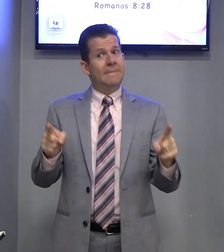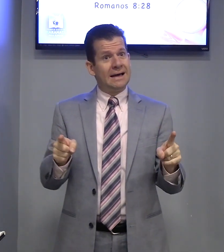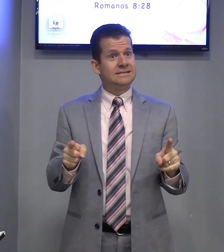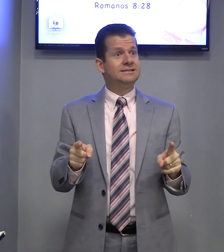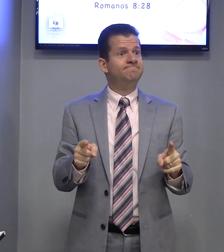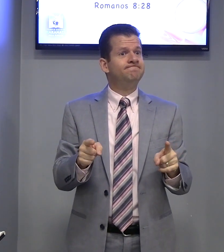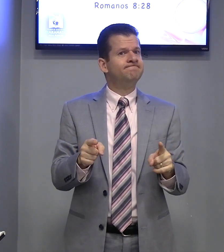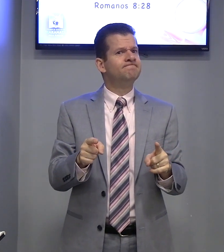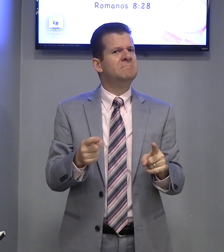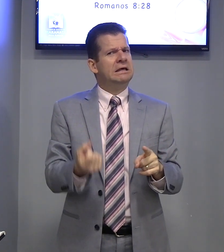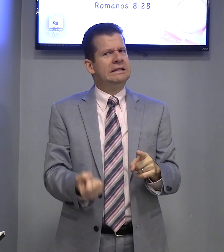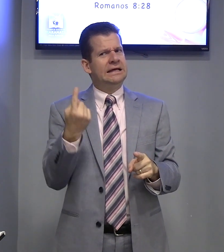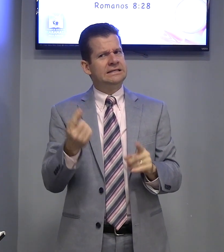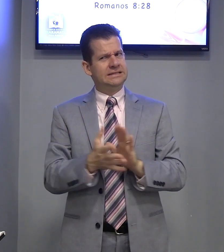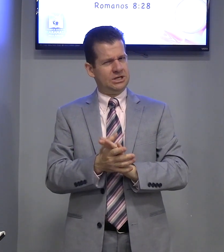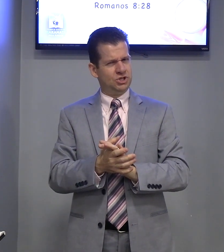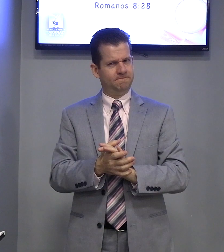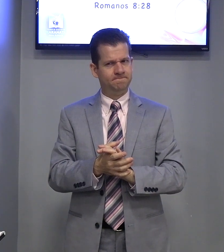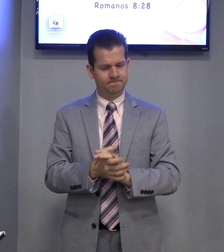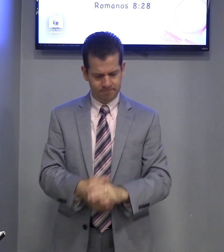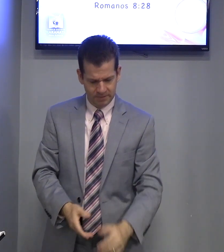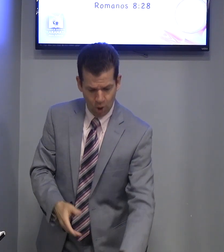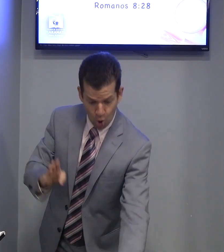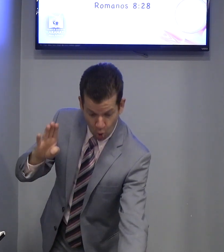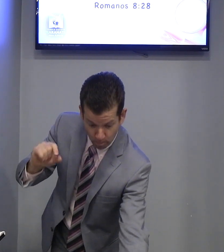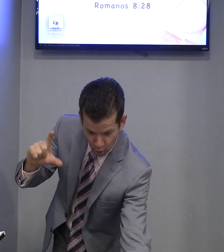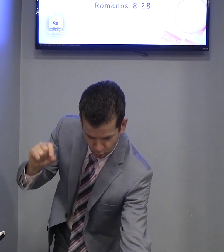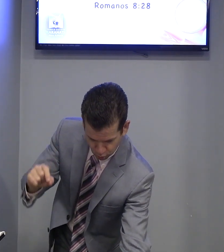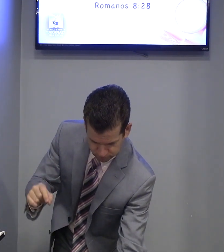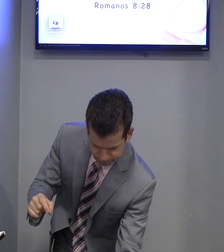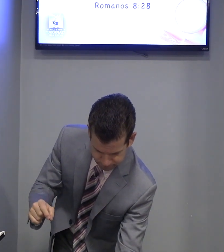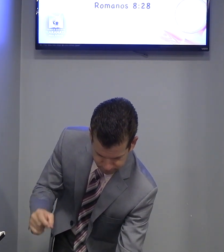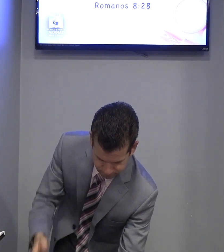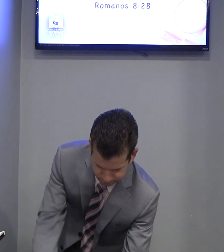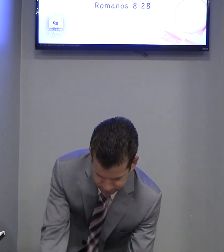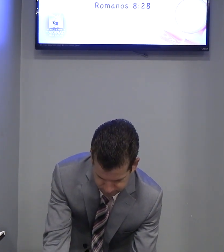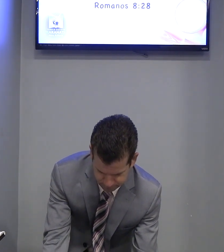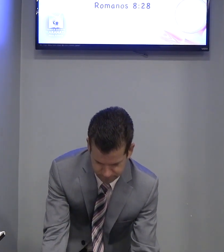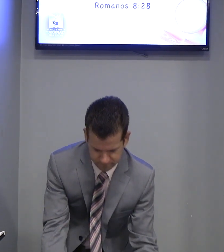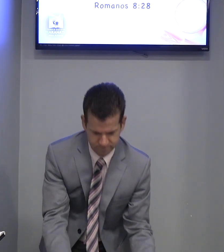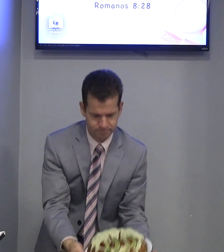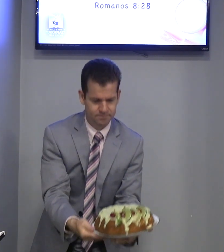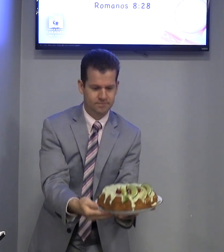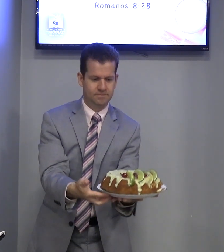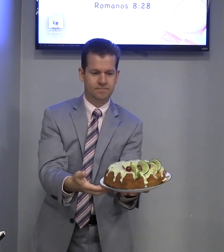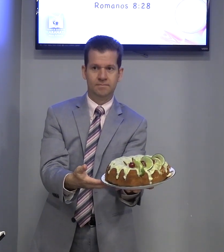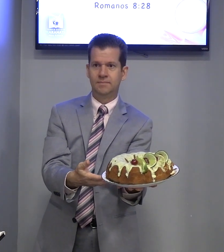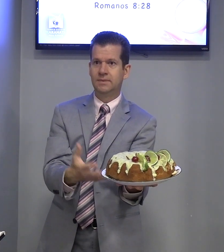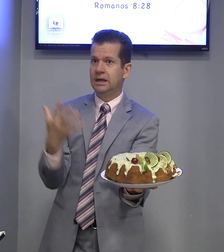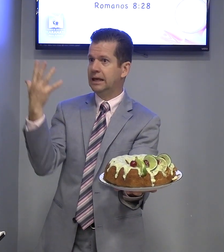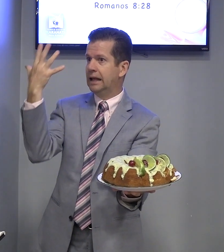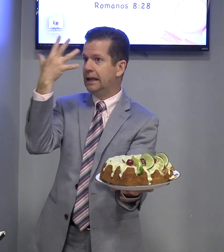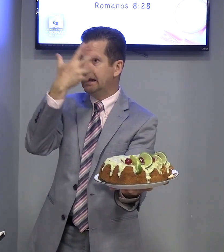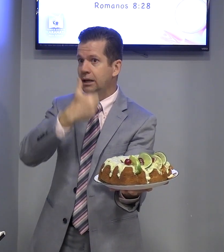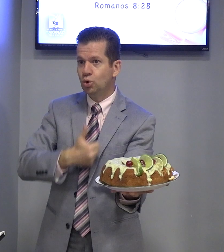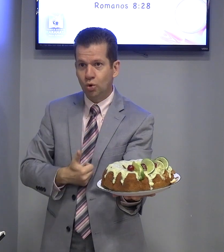Mas, interessante. O bolo. O bolo. Lindo.